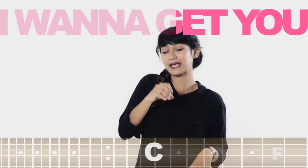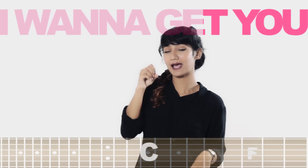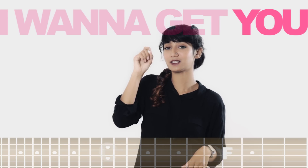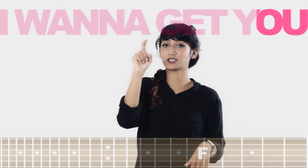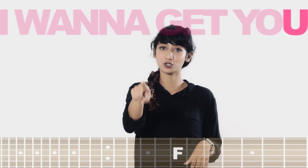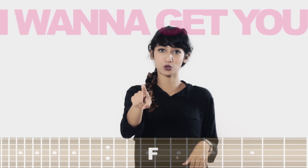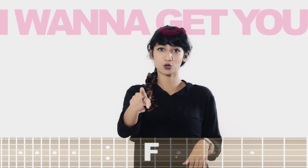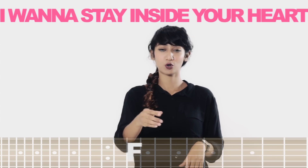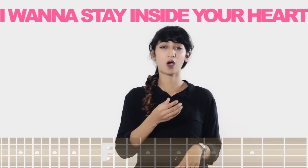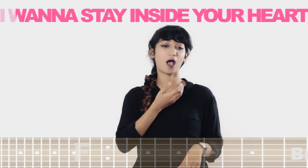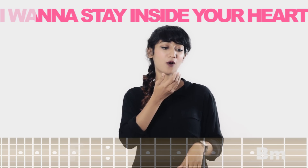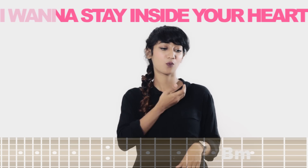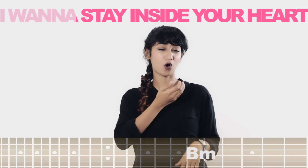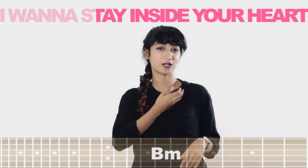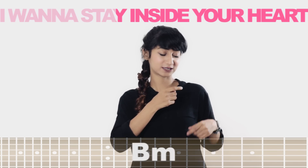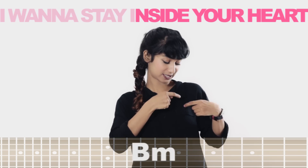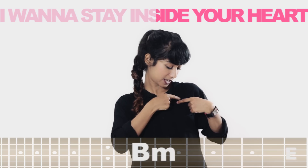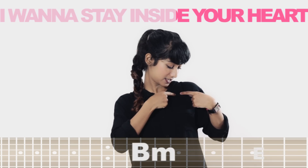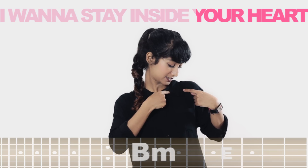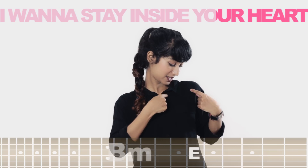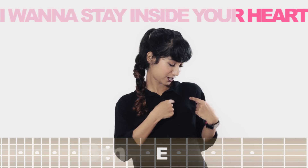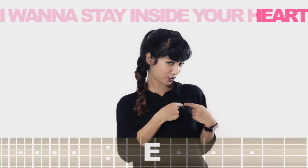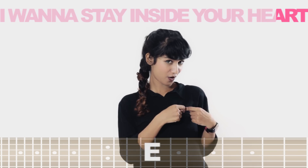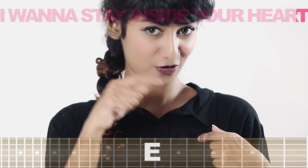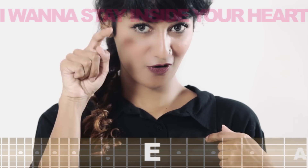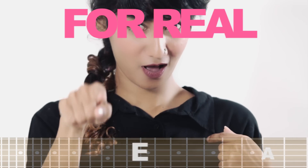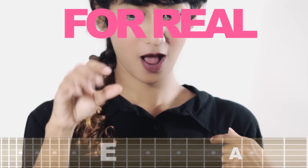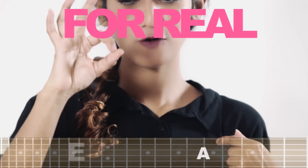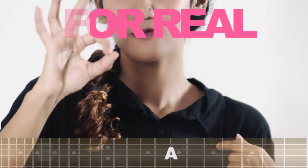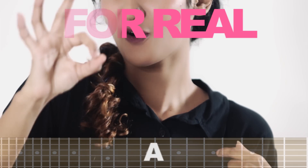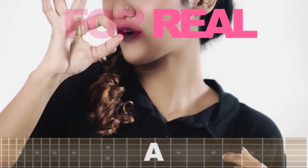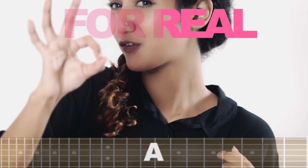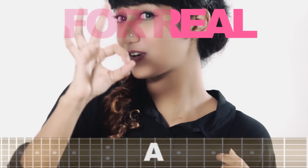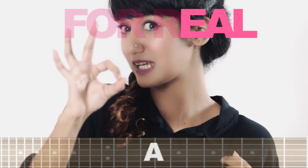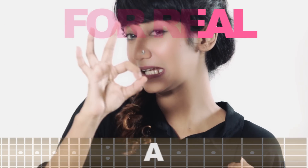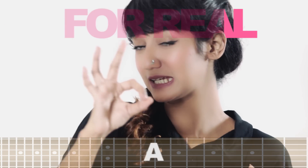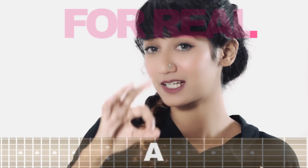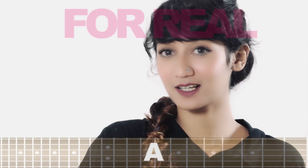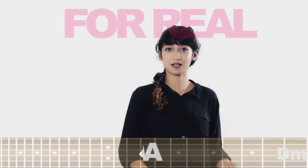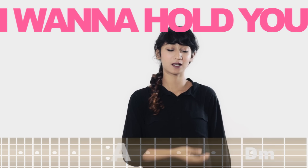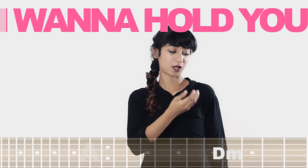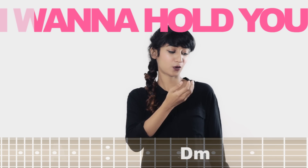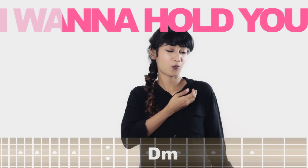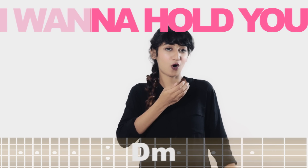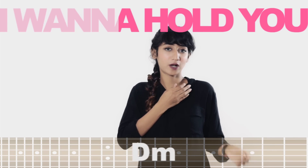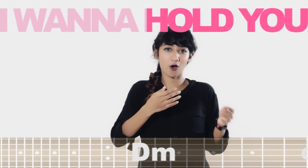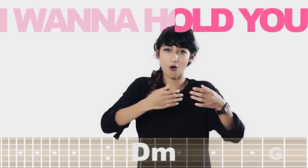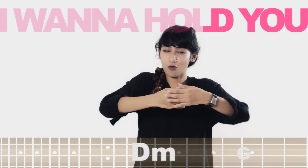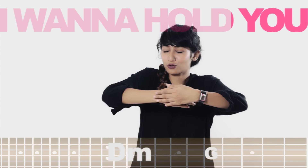get you I wanna stay inside your heart for real I wanna hold